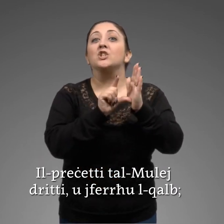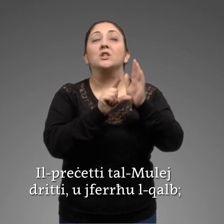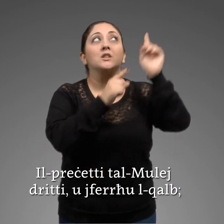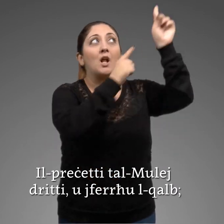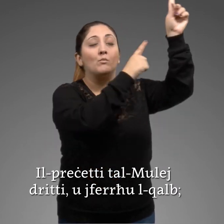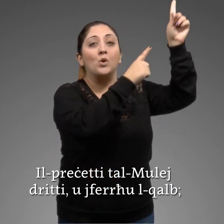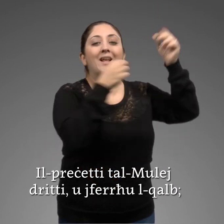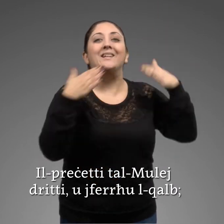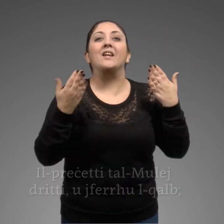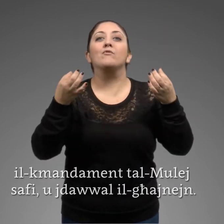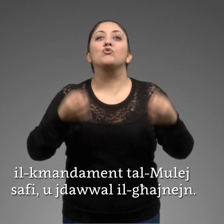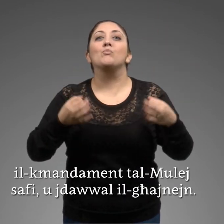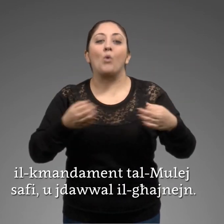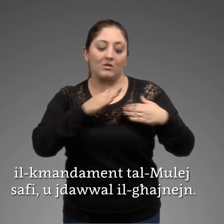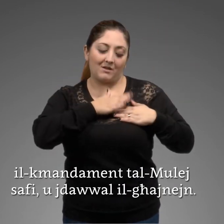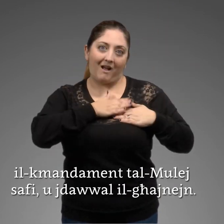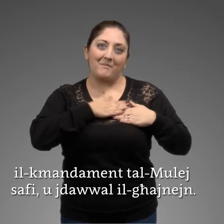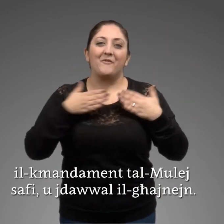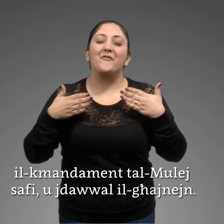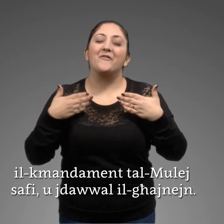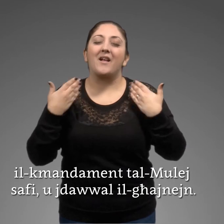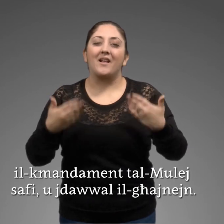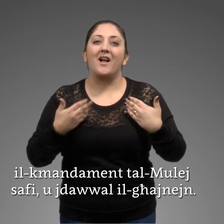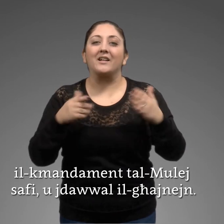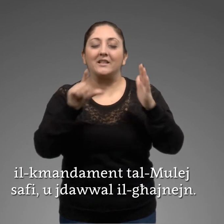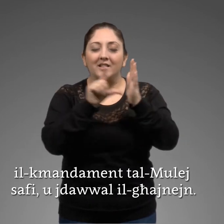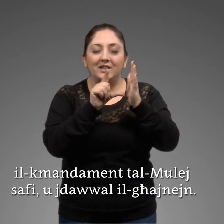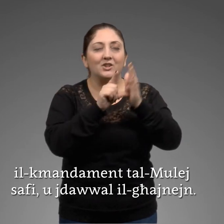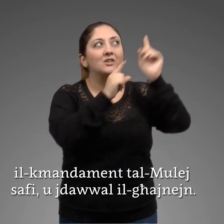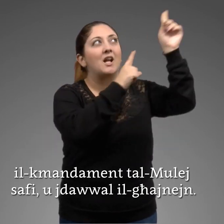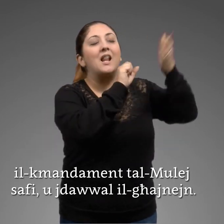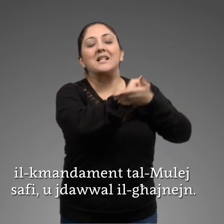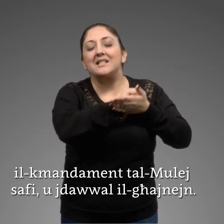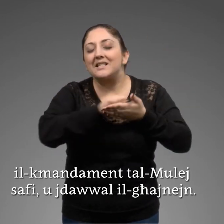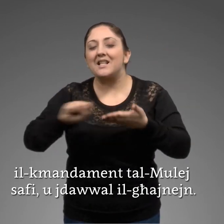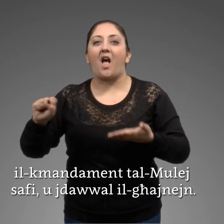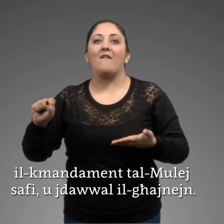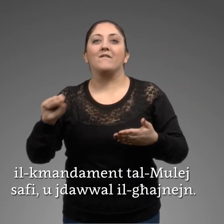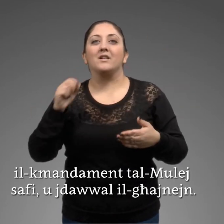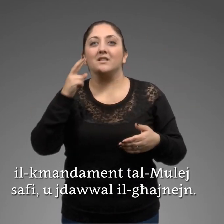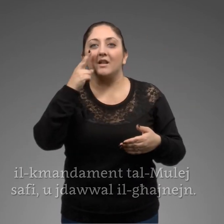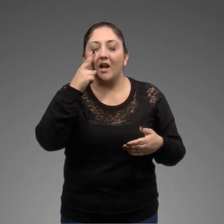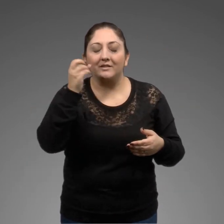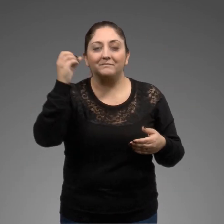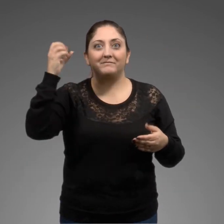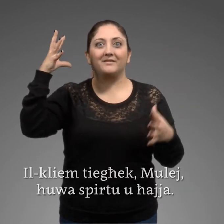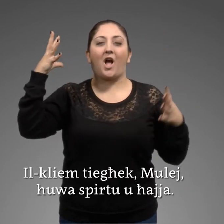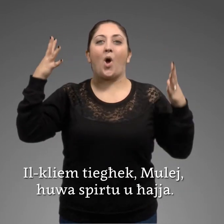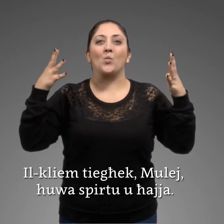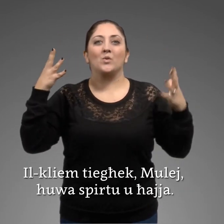jiferħu l-alb Il-kmandament tal-mulej safi u jidawwa li lajjnejn Il-klim